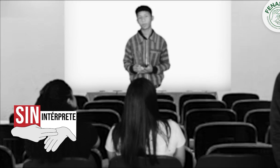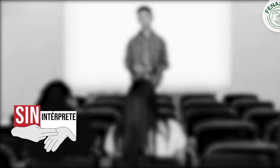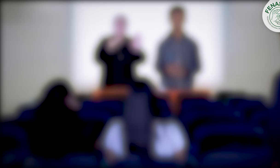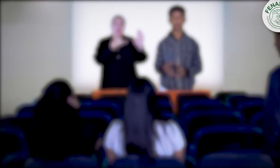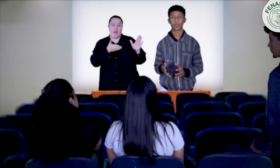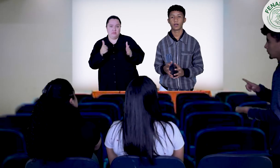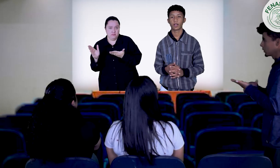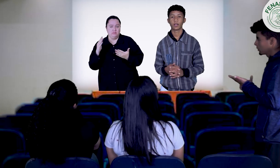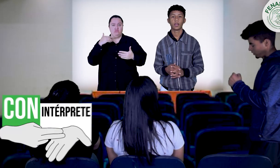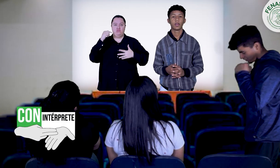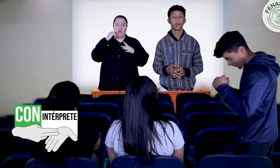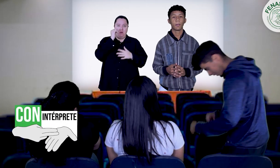¿Está el intérprete? Sí.